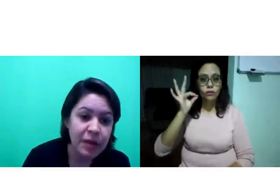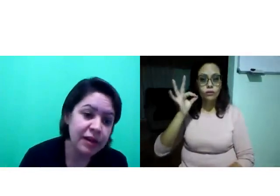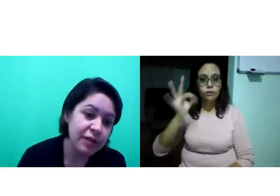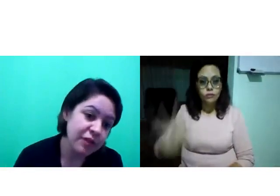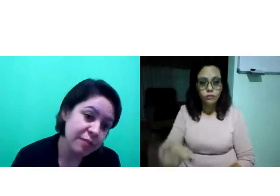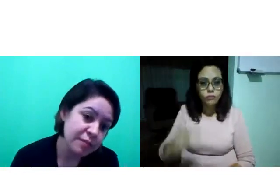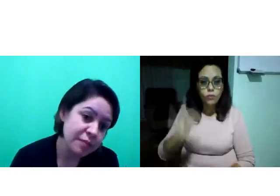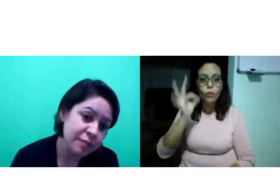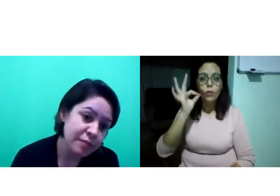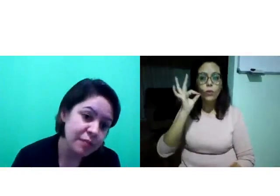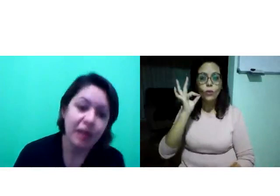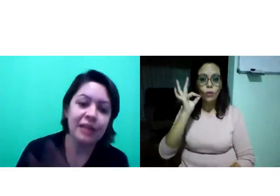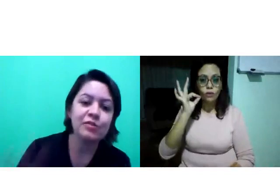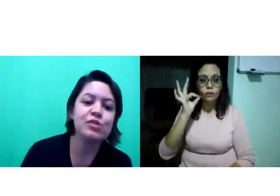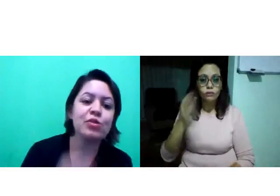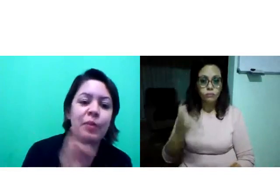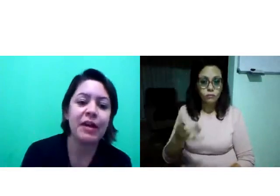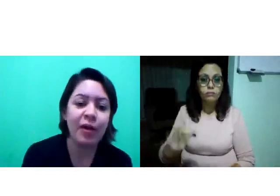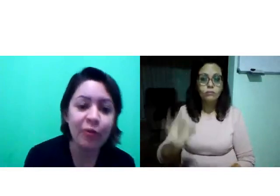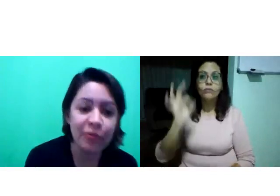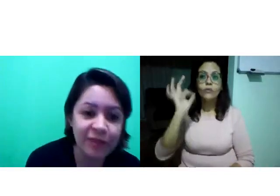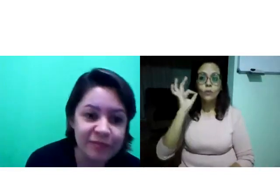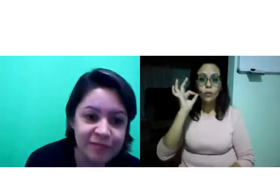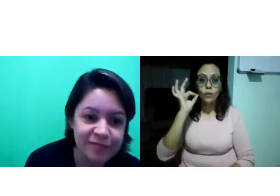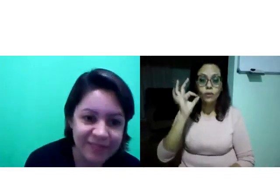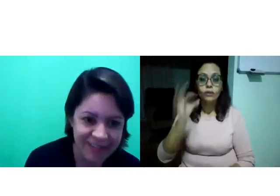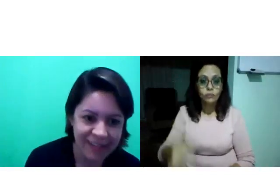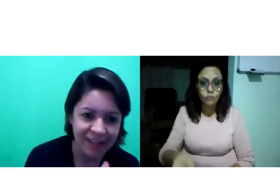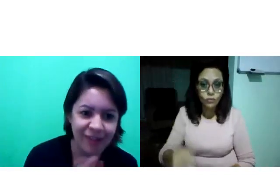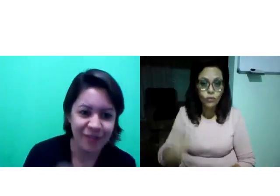Pegar café? Ah, não. Desculpa. Pegar uva?